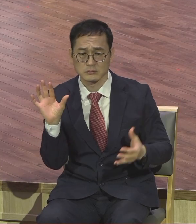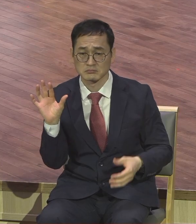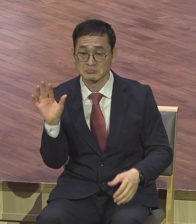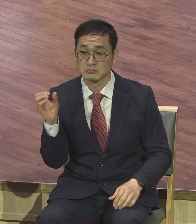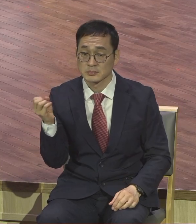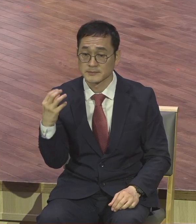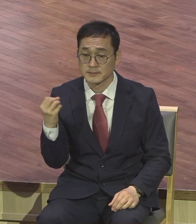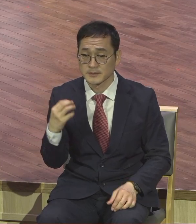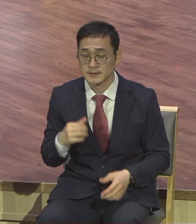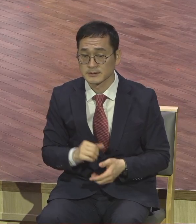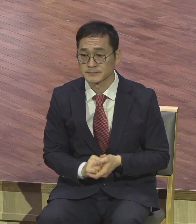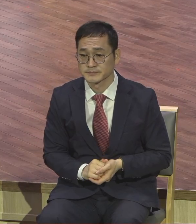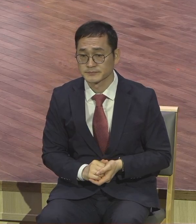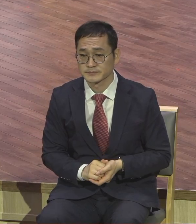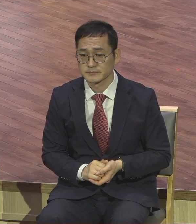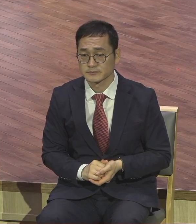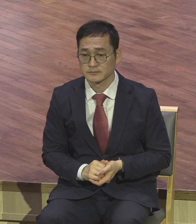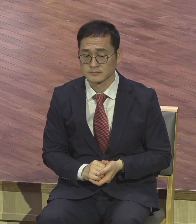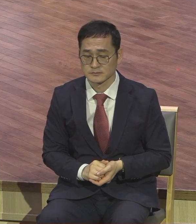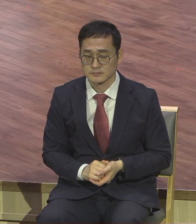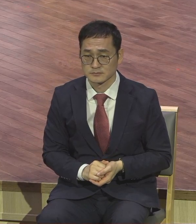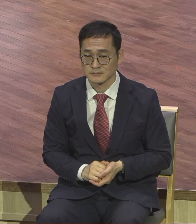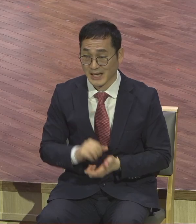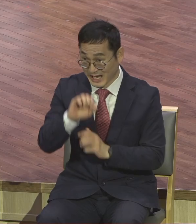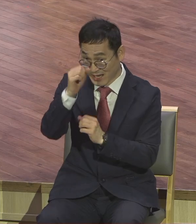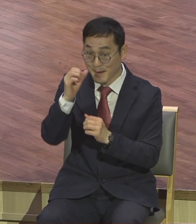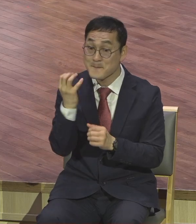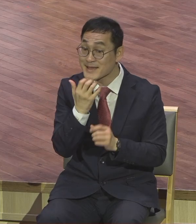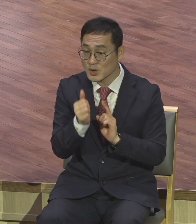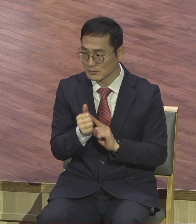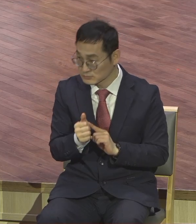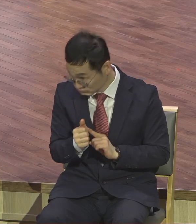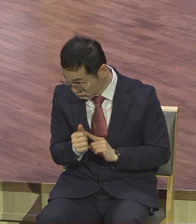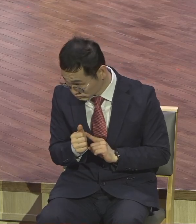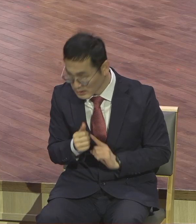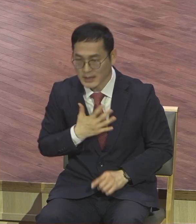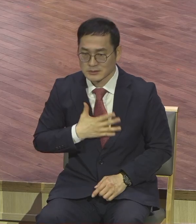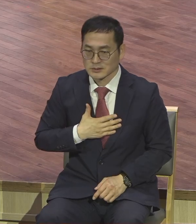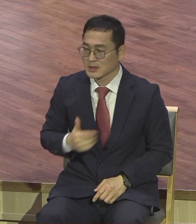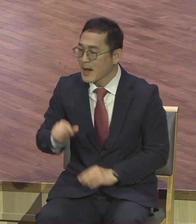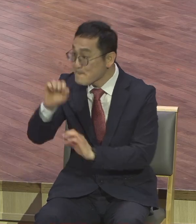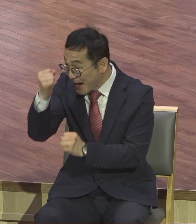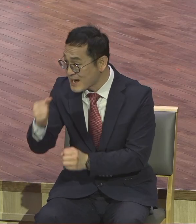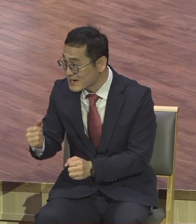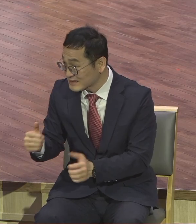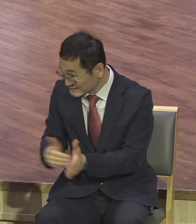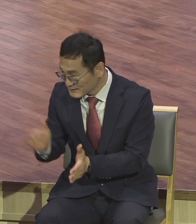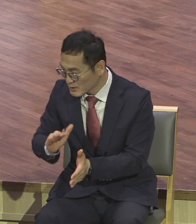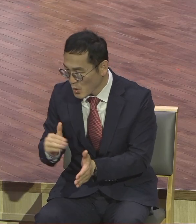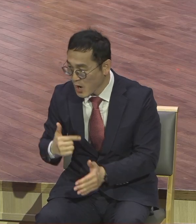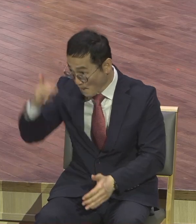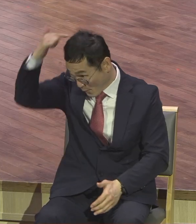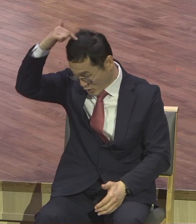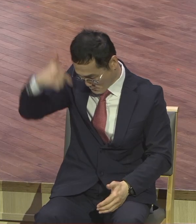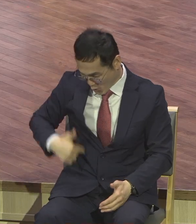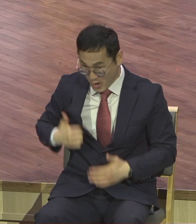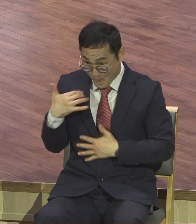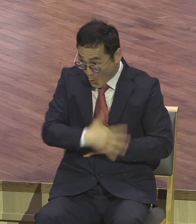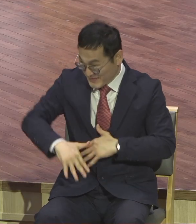그러니까 베드로 성격이 있잖아요. 그러면 내 머리도 감겨주시고 내 손도 시켜주시고